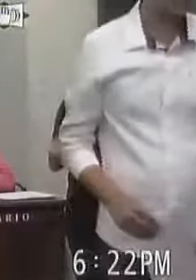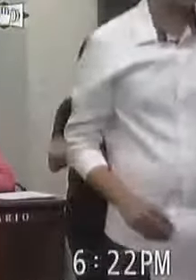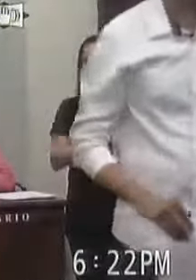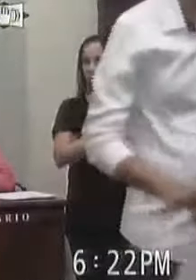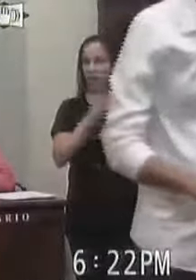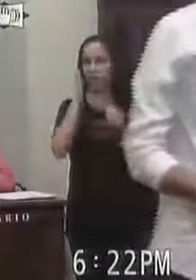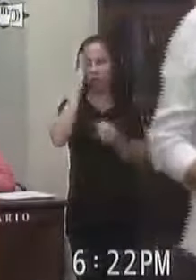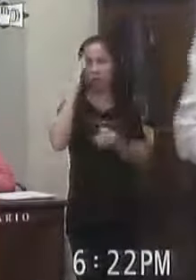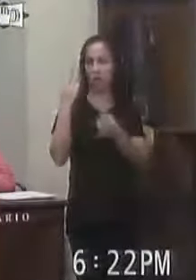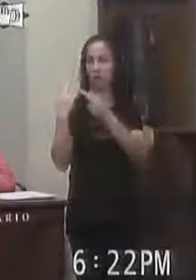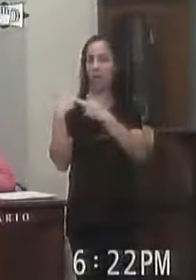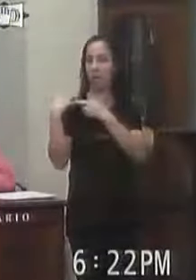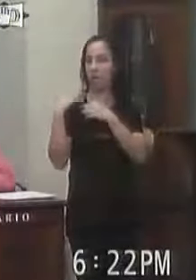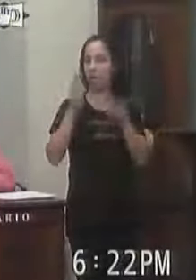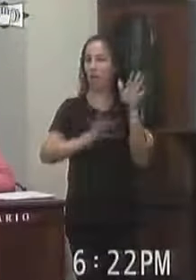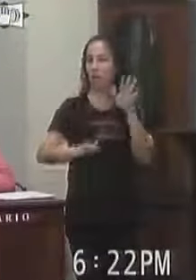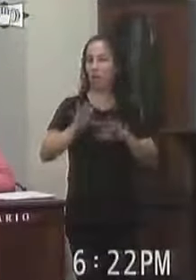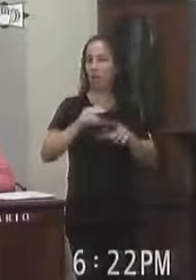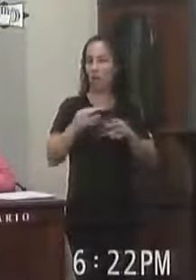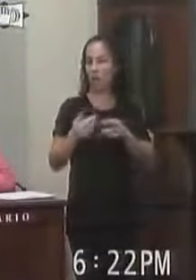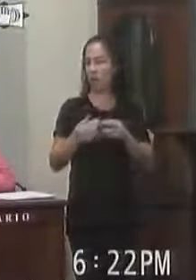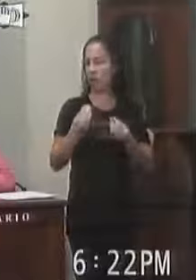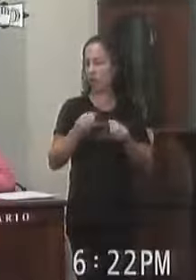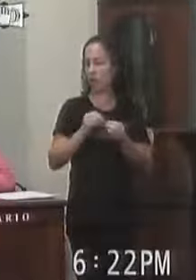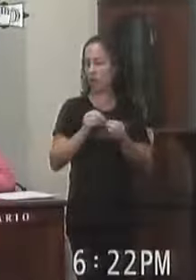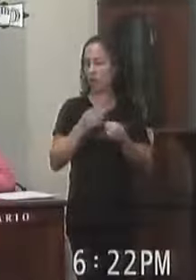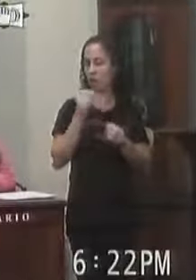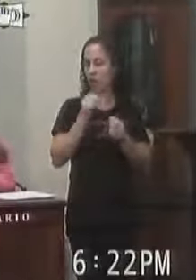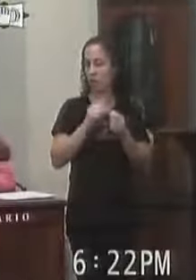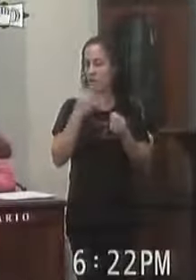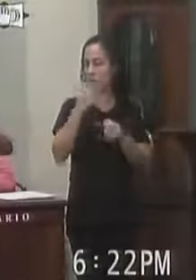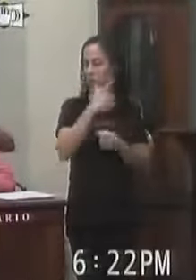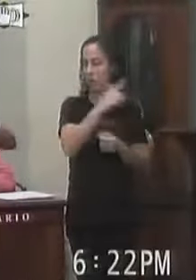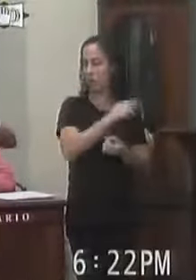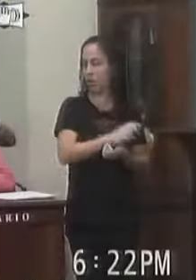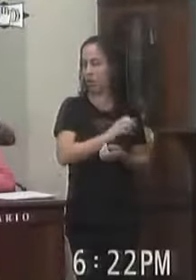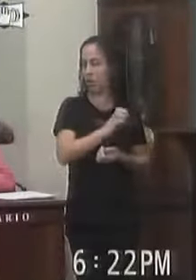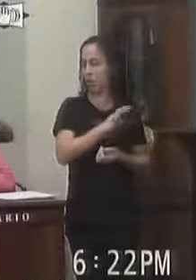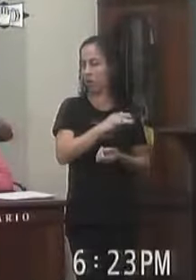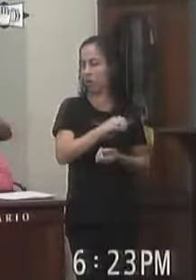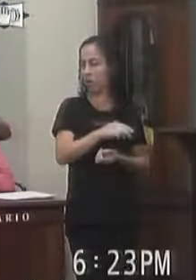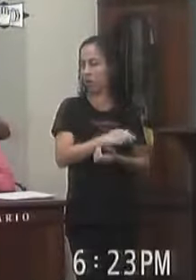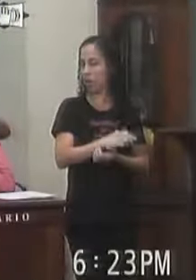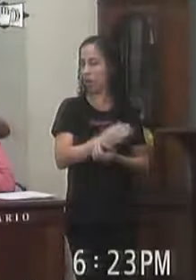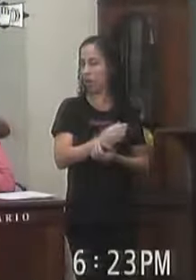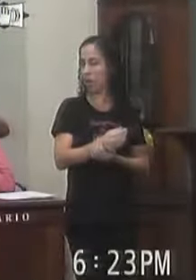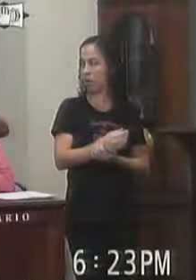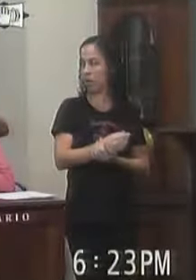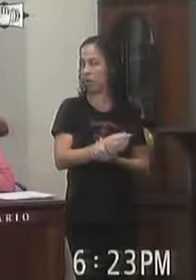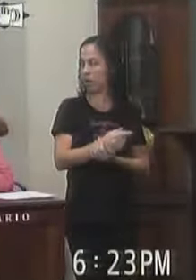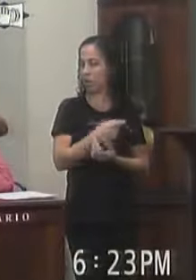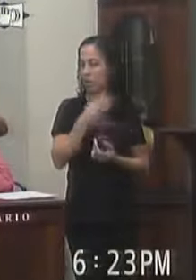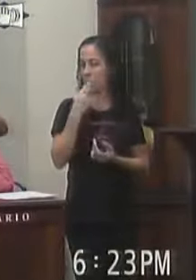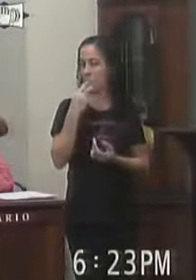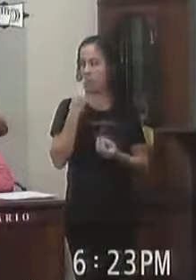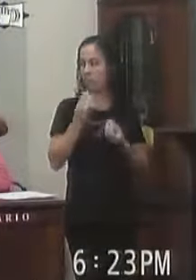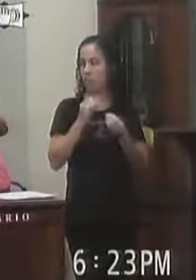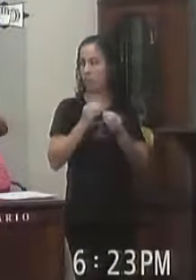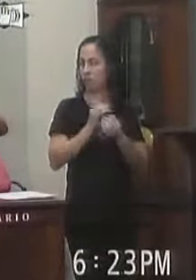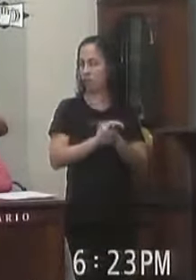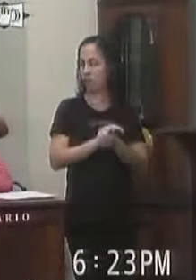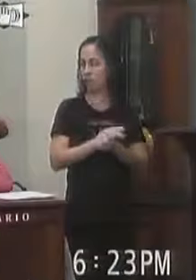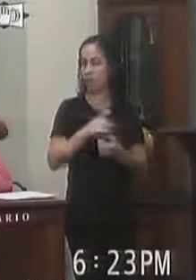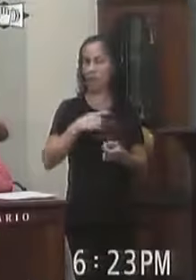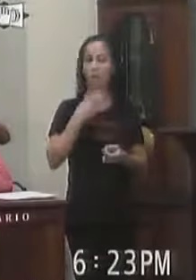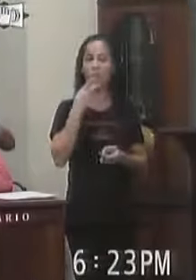Responsabilização Conservação Recuperação Baixa Reaproveitamento E alienação De bens permanentes Sustenta É só